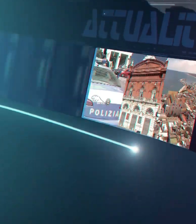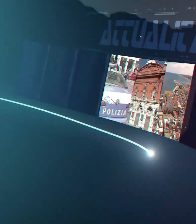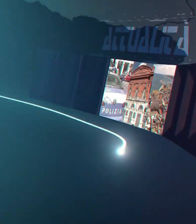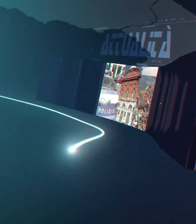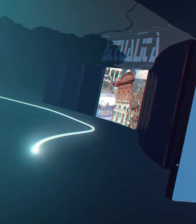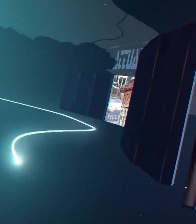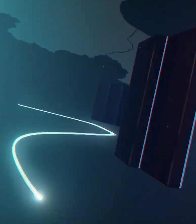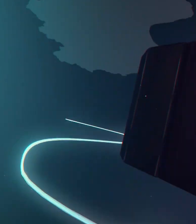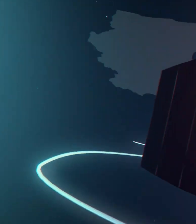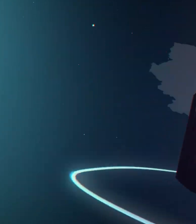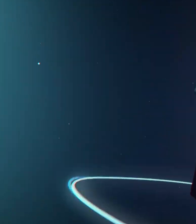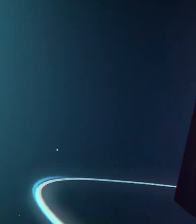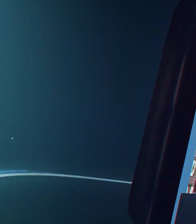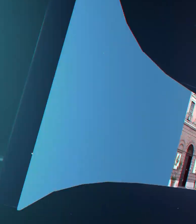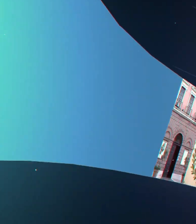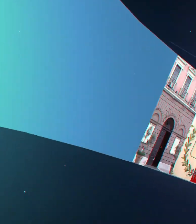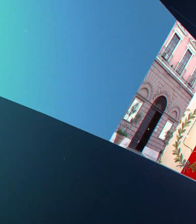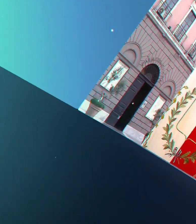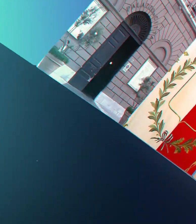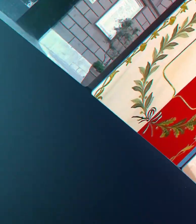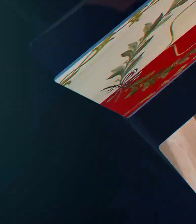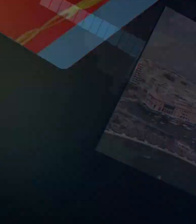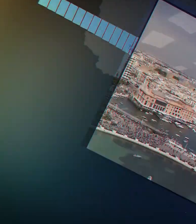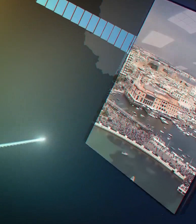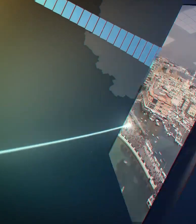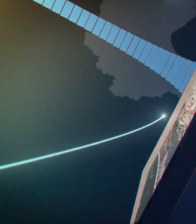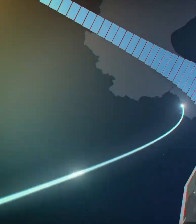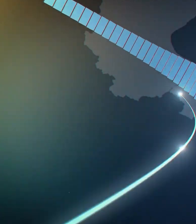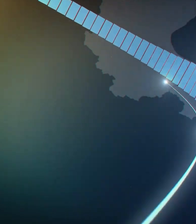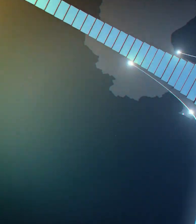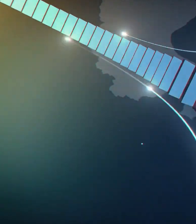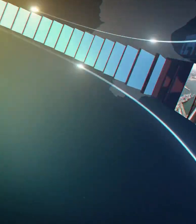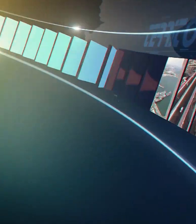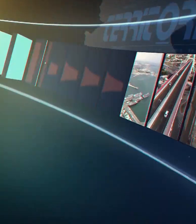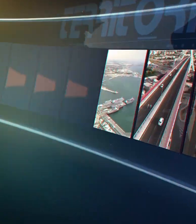a tutti.